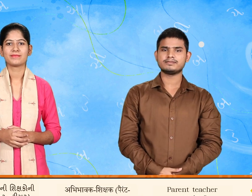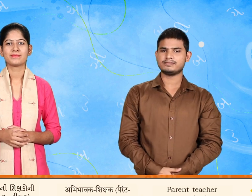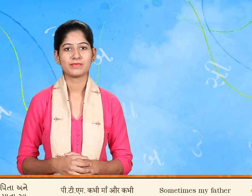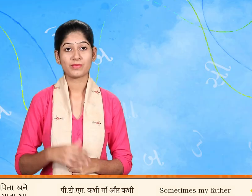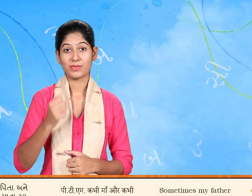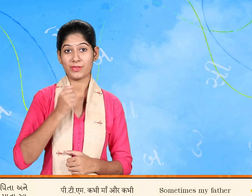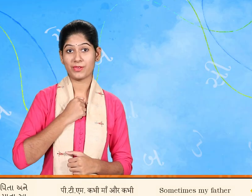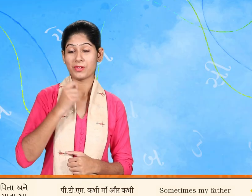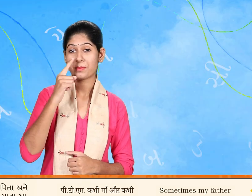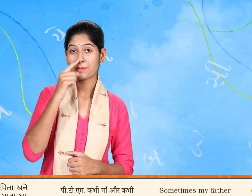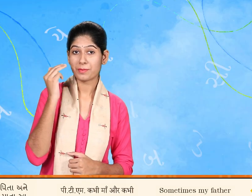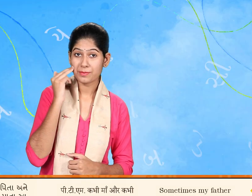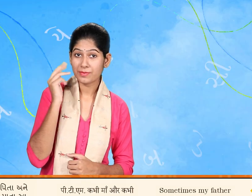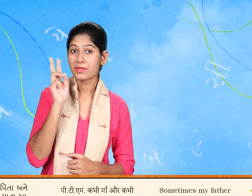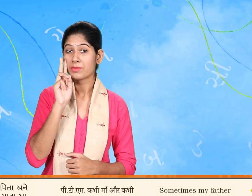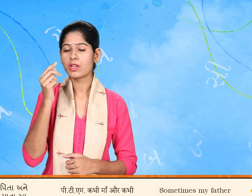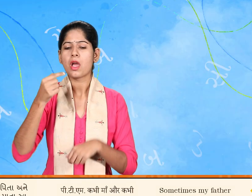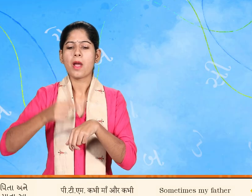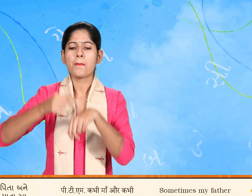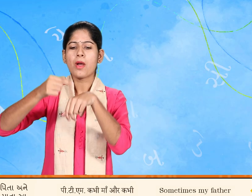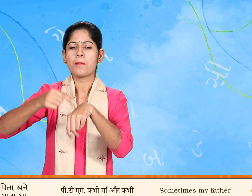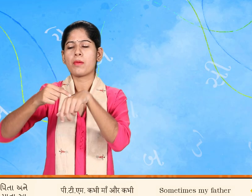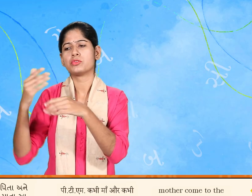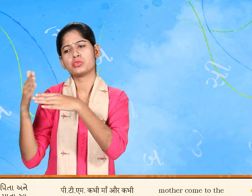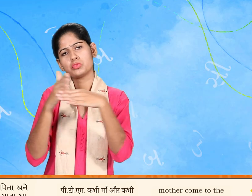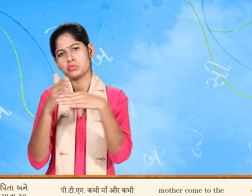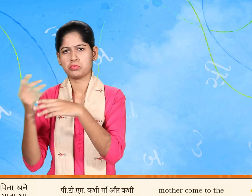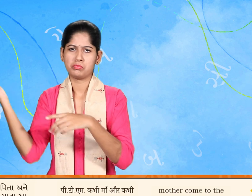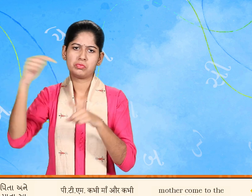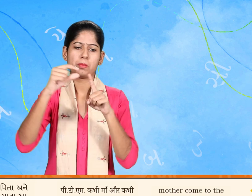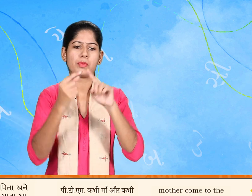ક્યારેક મારા પિતા અને ક્યારેક મારી માતા આબેઠકમાં આવે છે